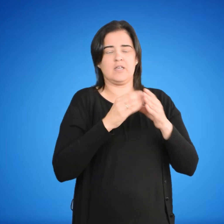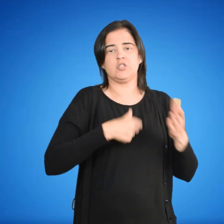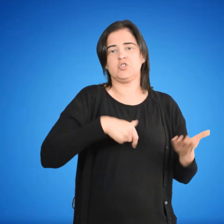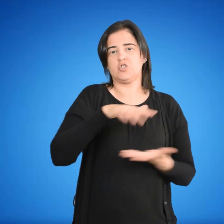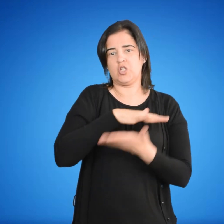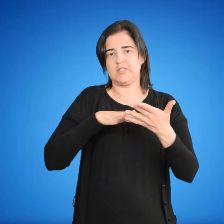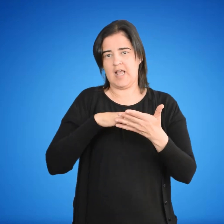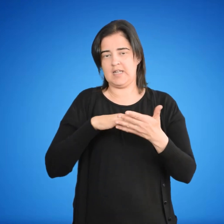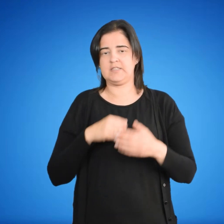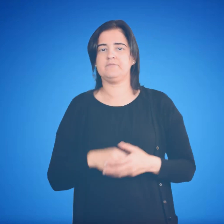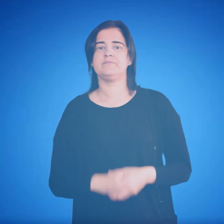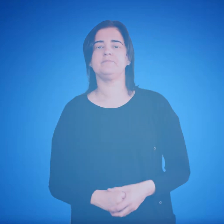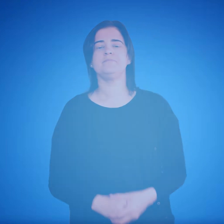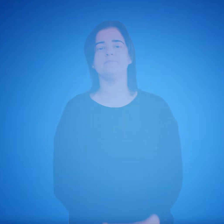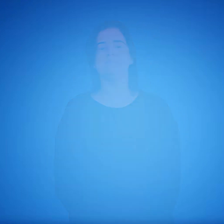clases. producen históricas, movidas